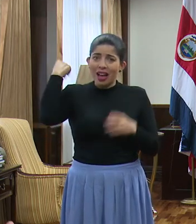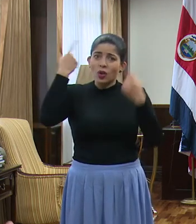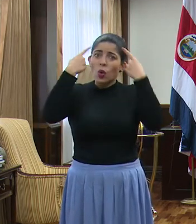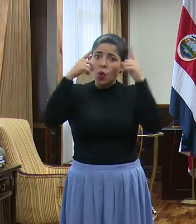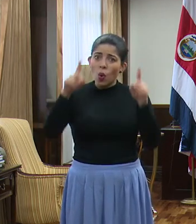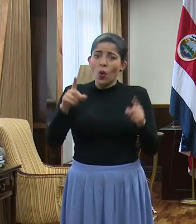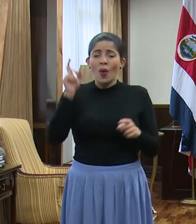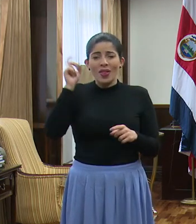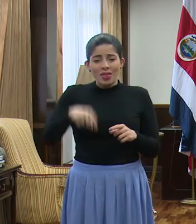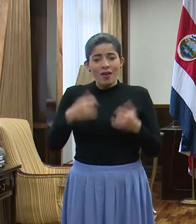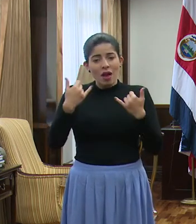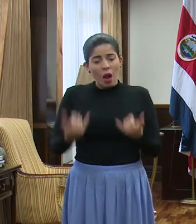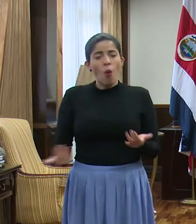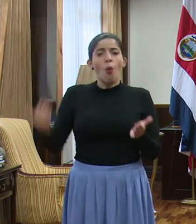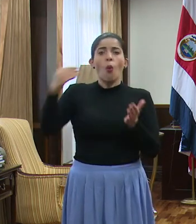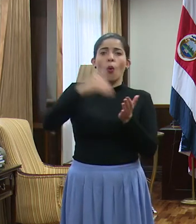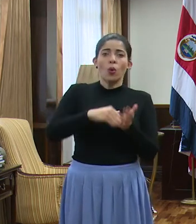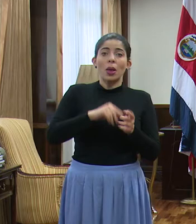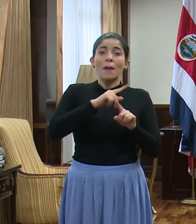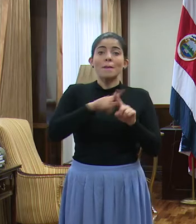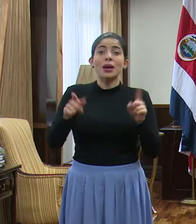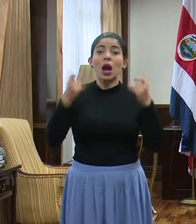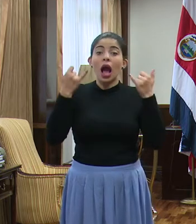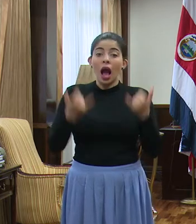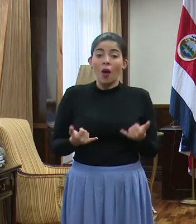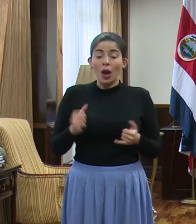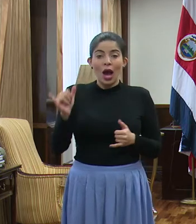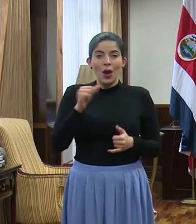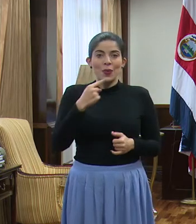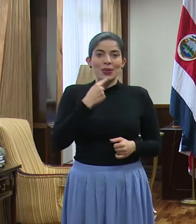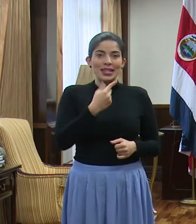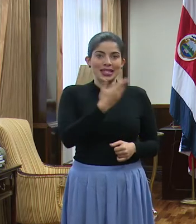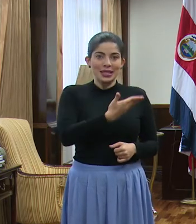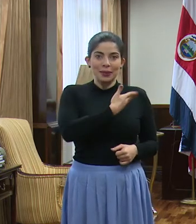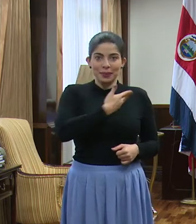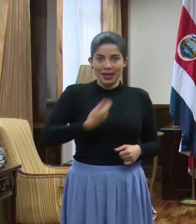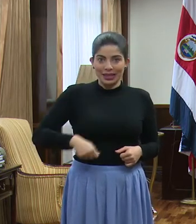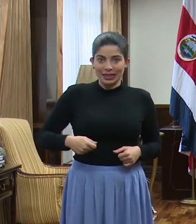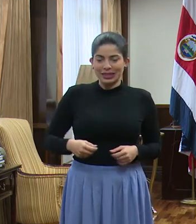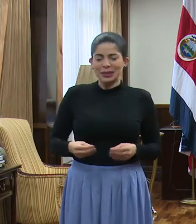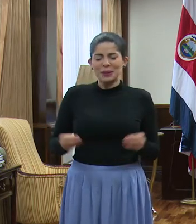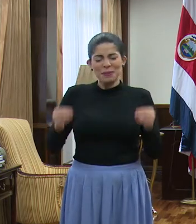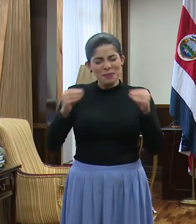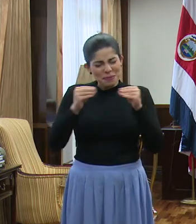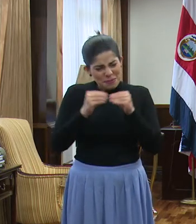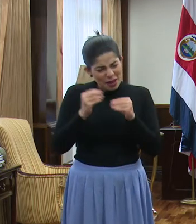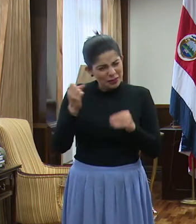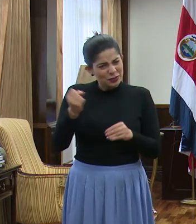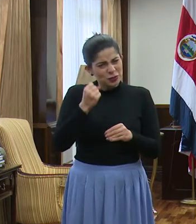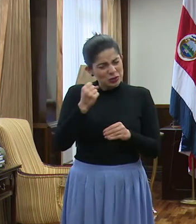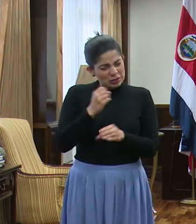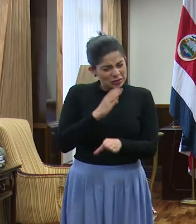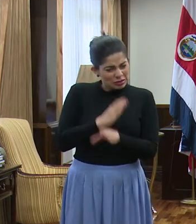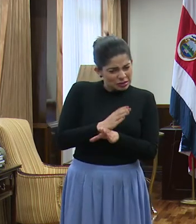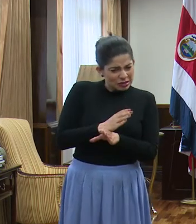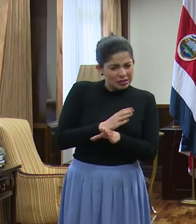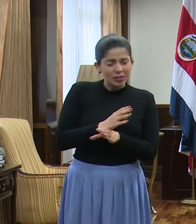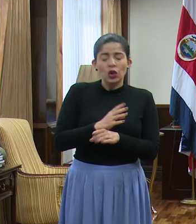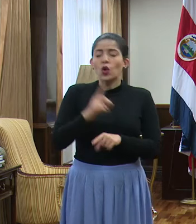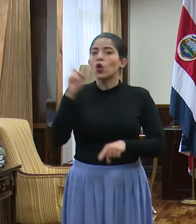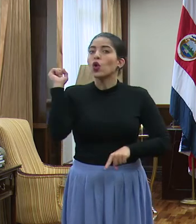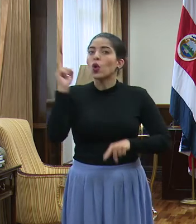Lo tenemos que volver a hacer, pero esta vez, como dice el señor presidente, con mucho más intensidad, no